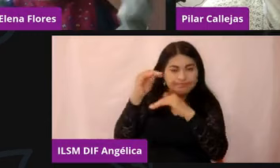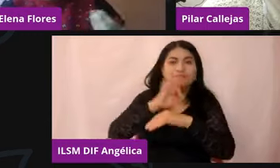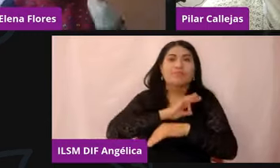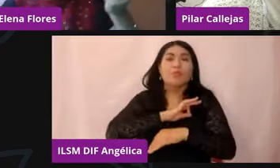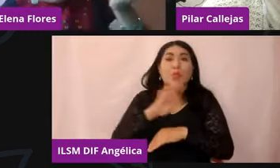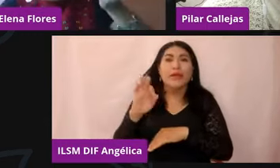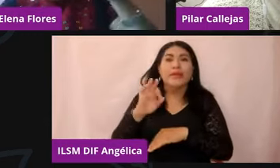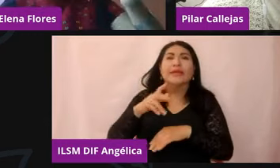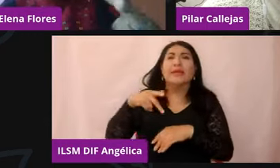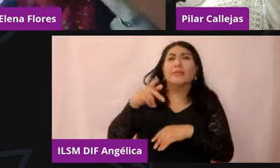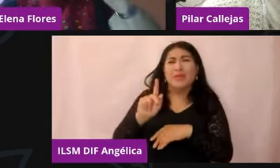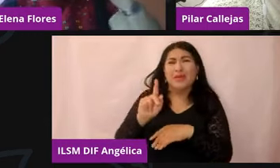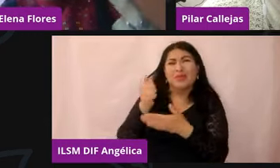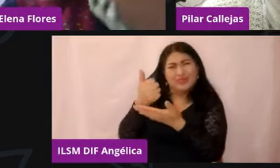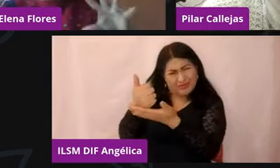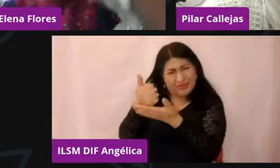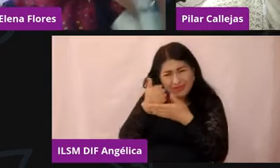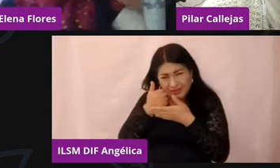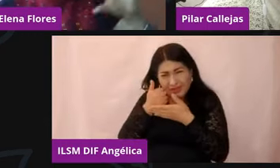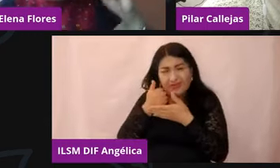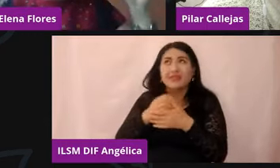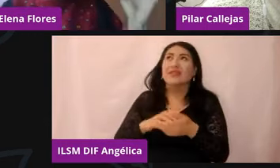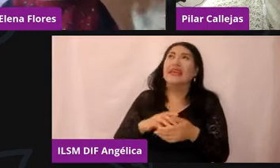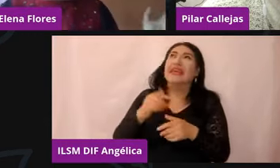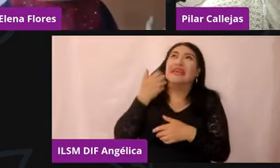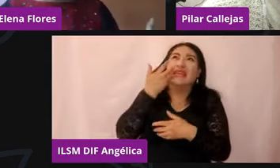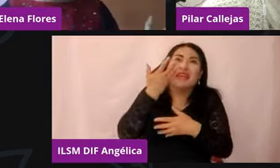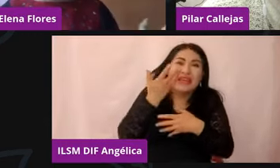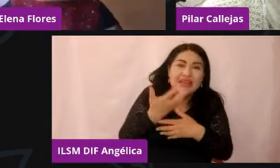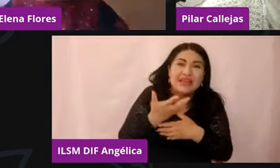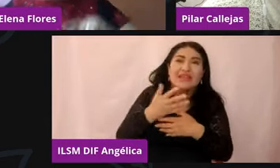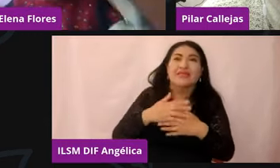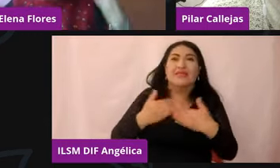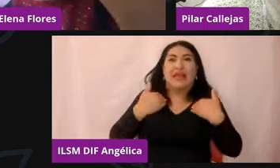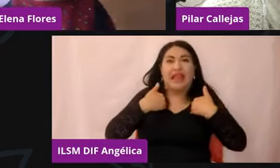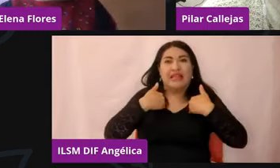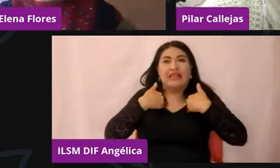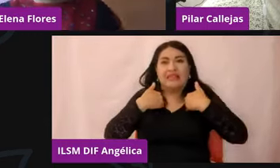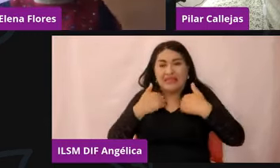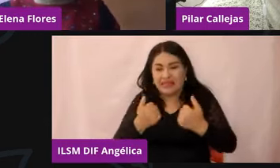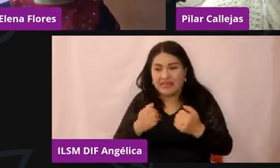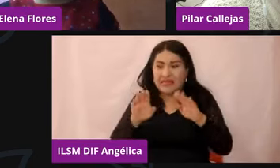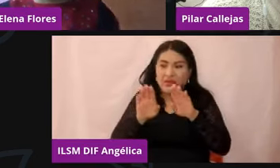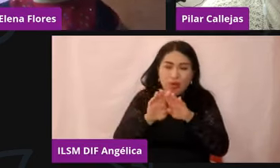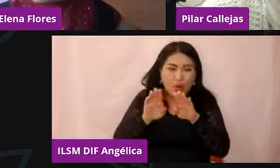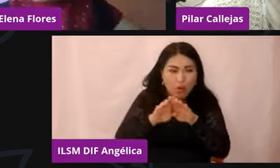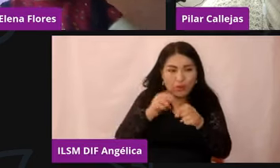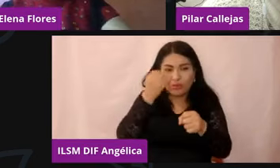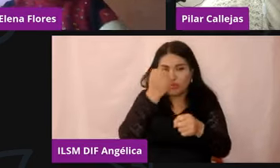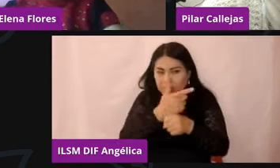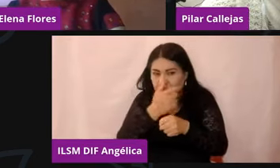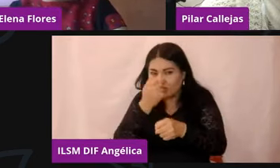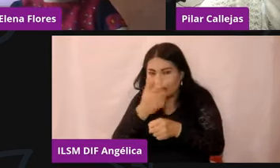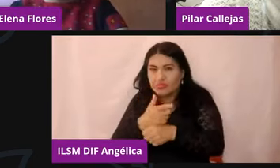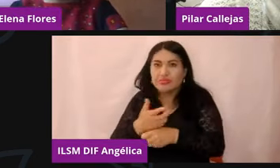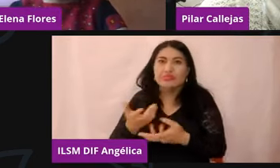a entender qué señales y supongo que son distintas conforme al grupo etario, no sabría.